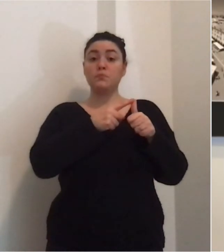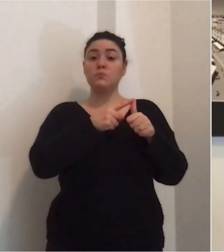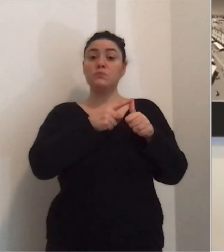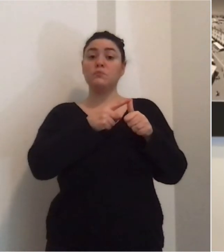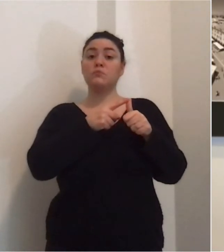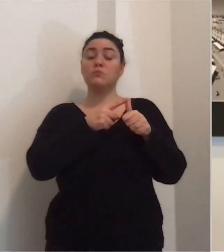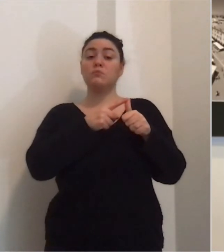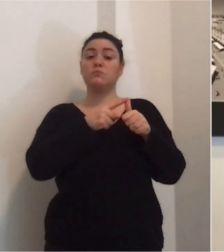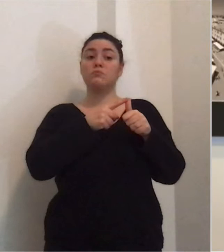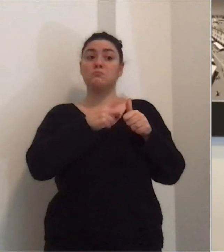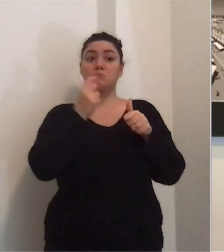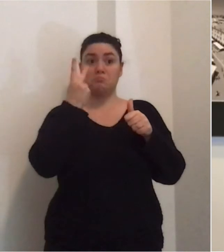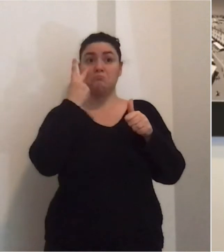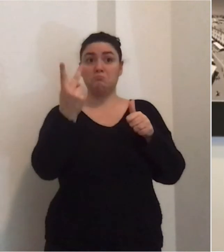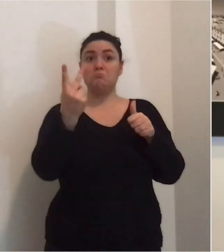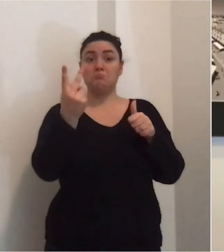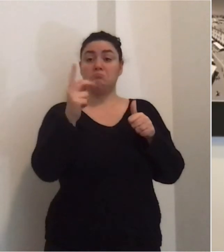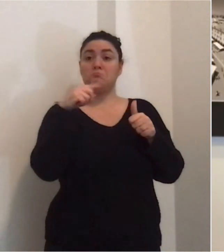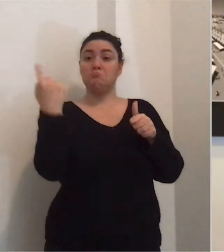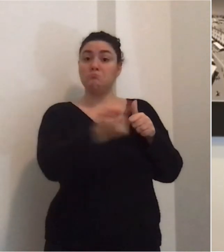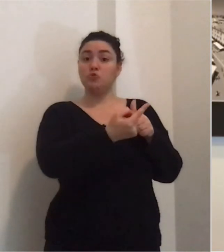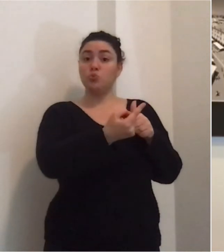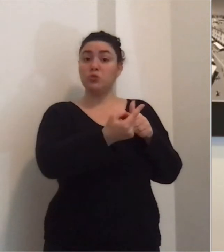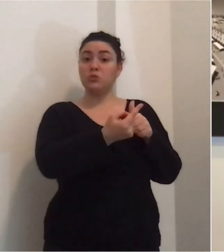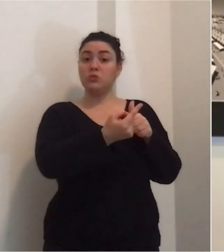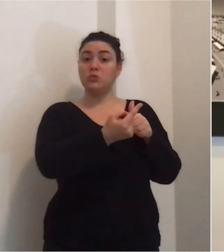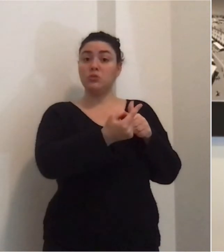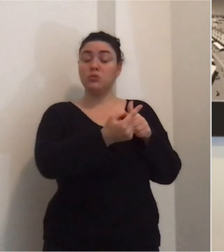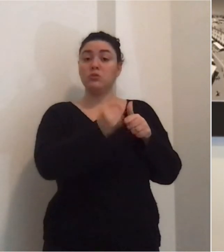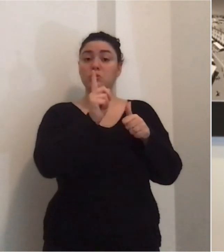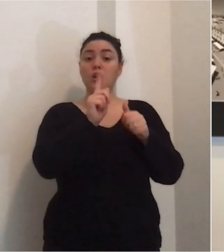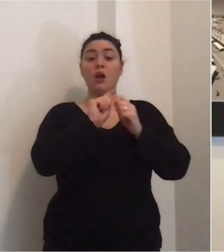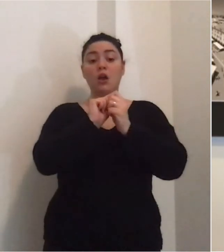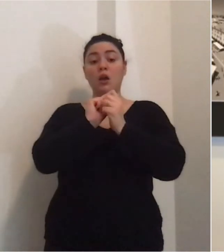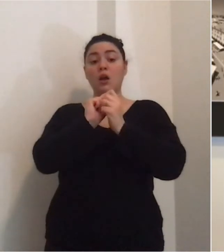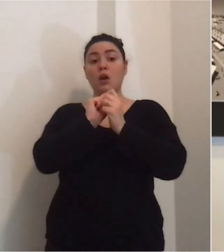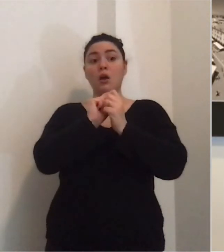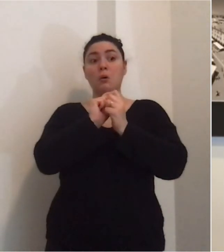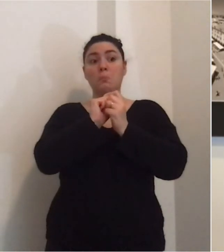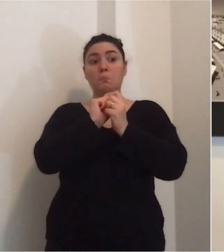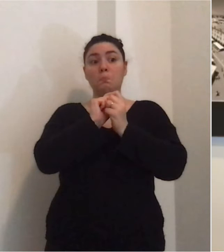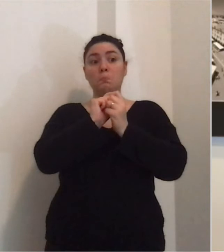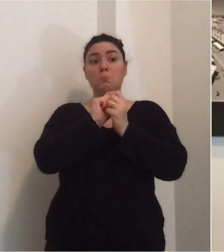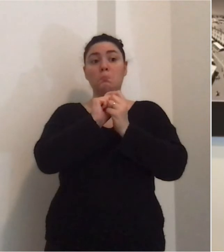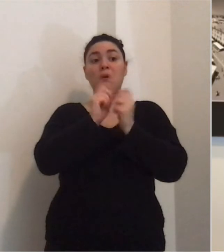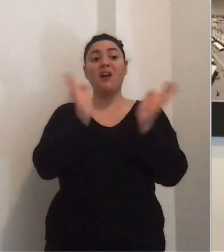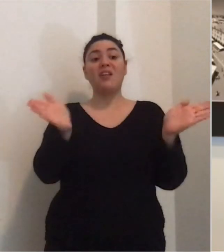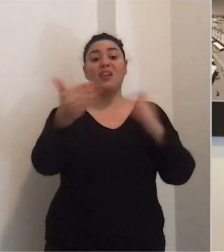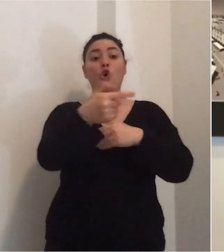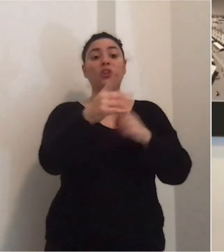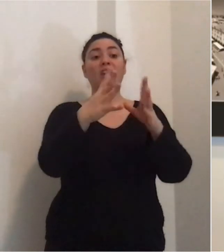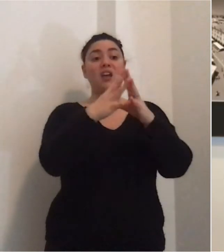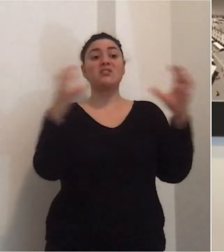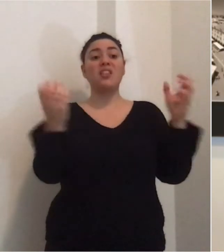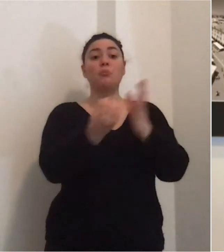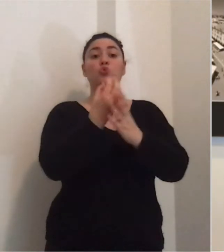state leggendo di questa conversione, devo dire importante di